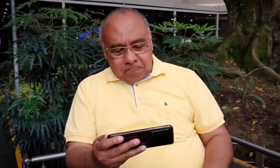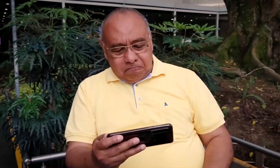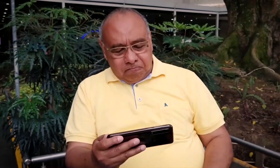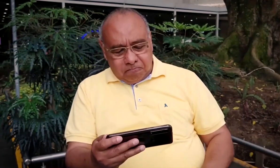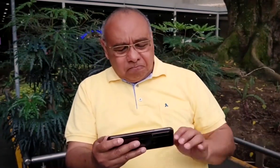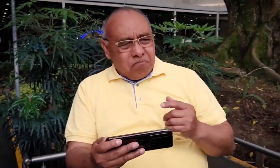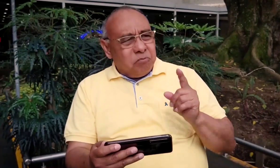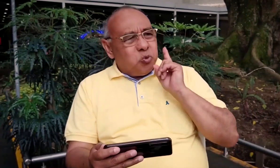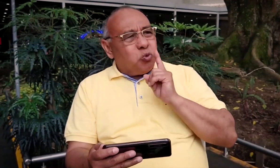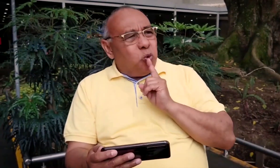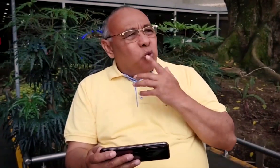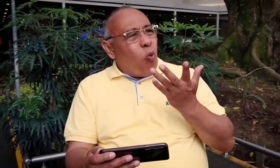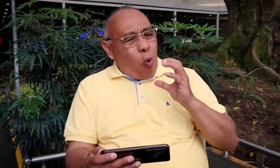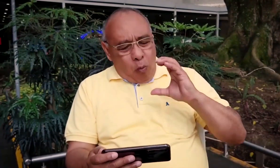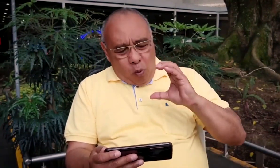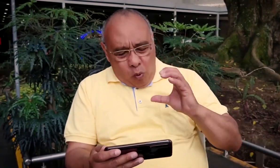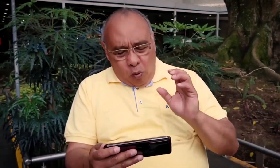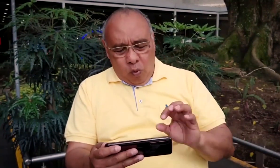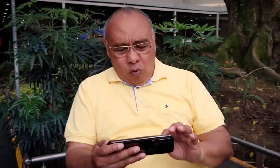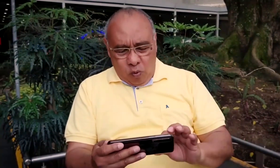¿Entonces las personas sordas cómo se comunicaban?